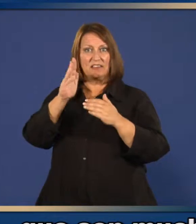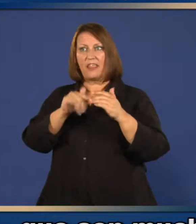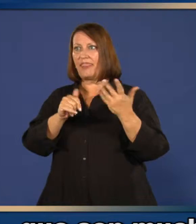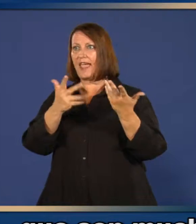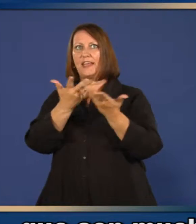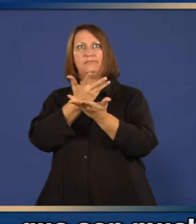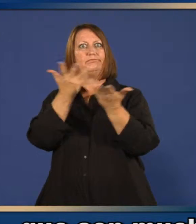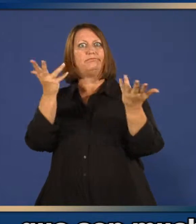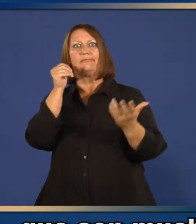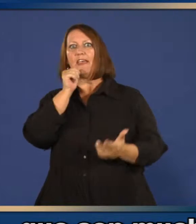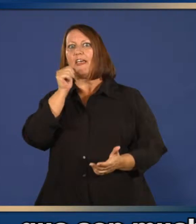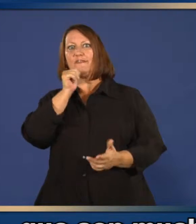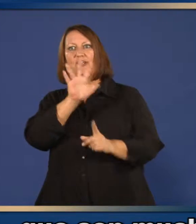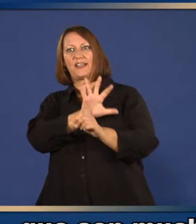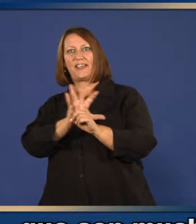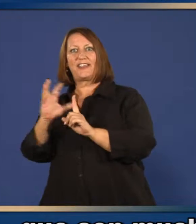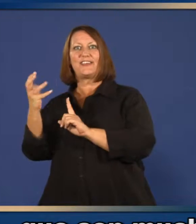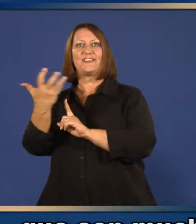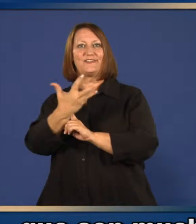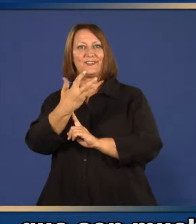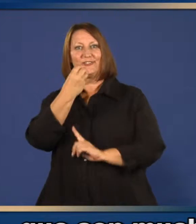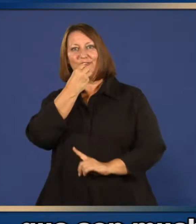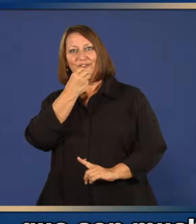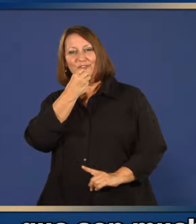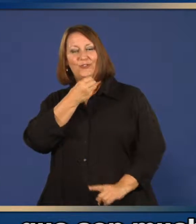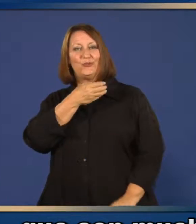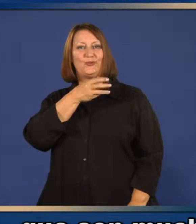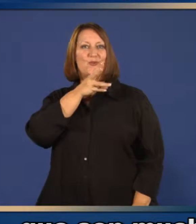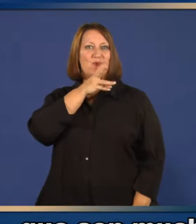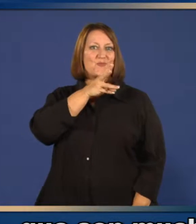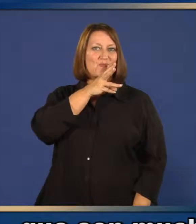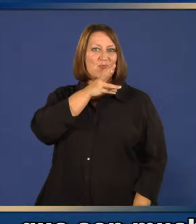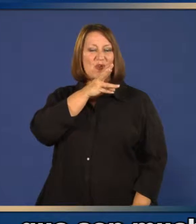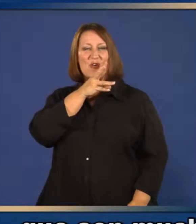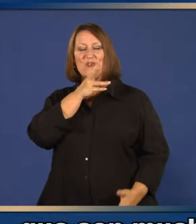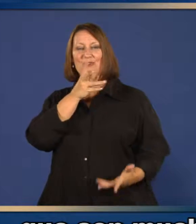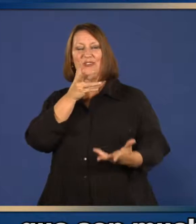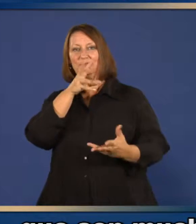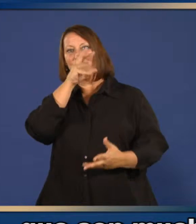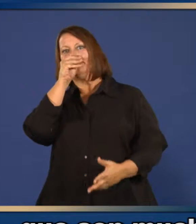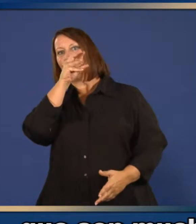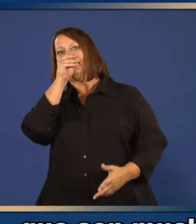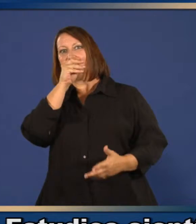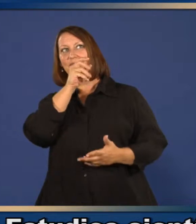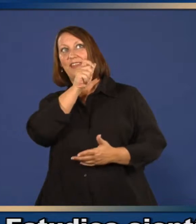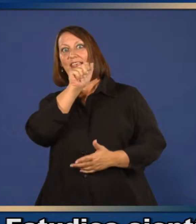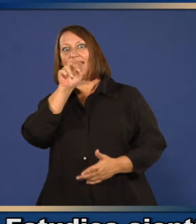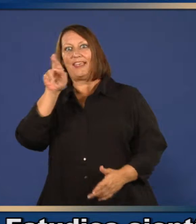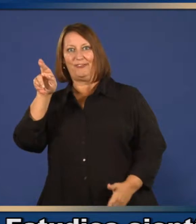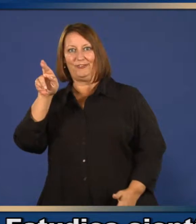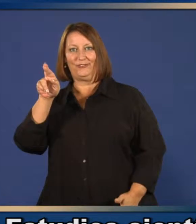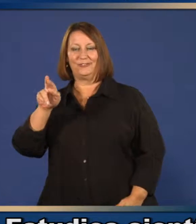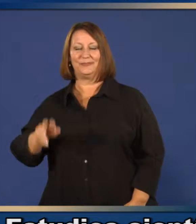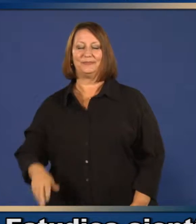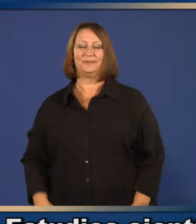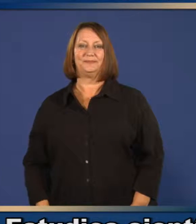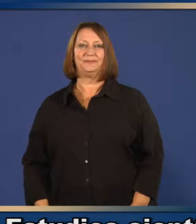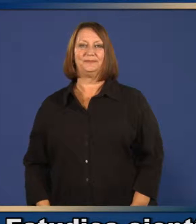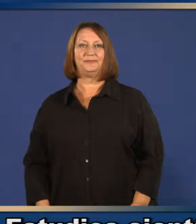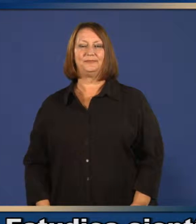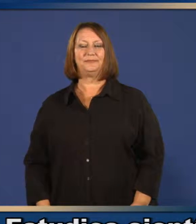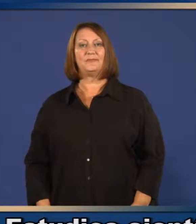quedan expuestos en su ambiente, los alimentos y el agua. Estudios